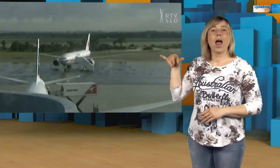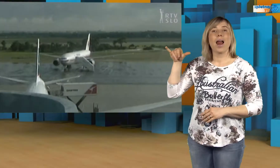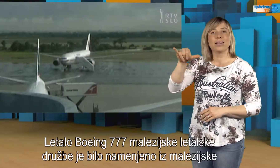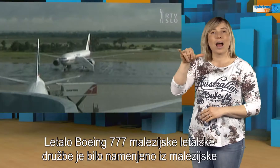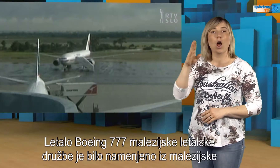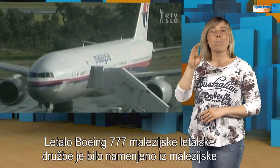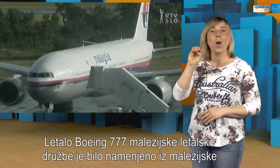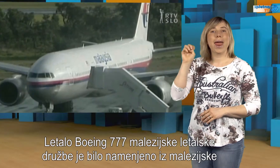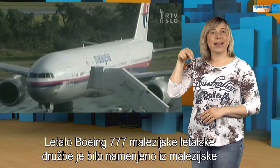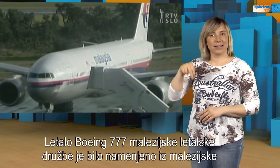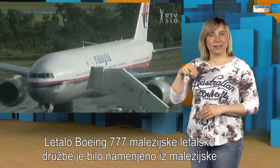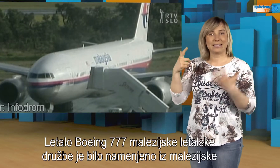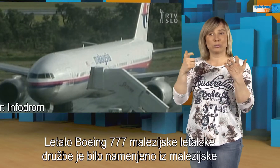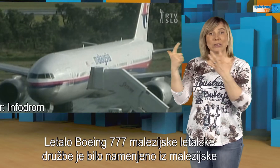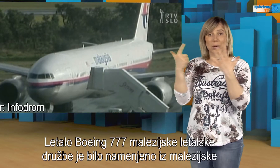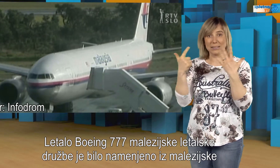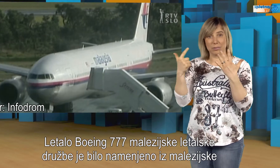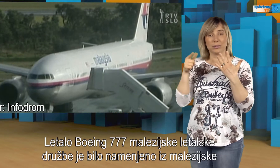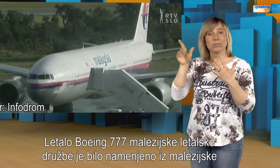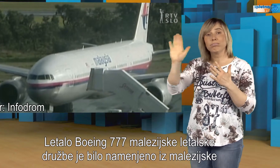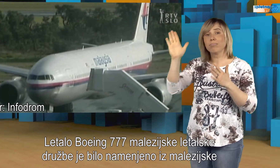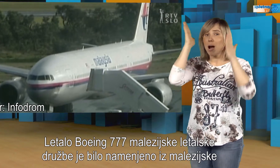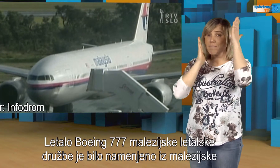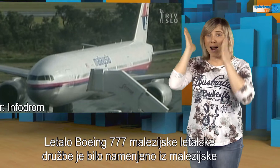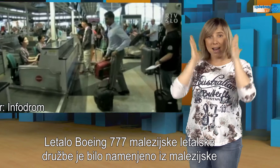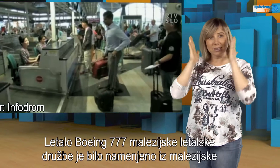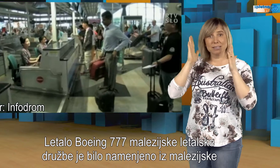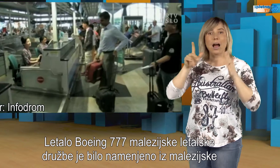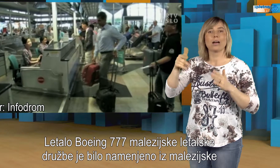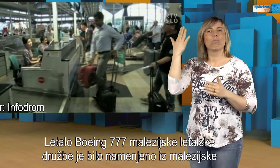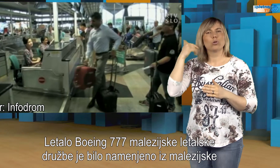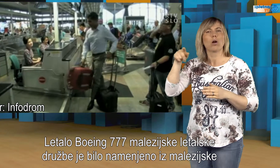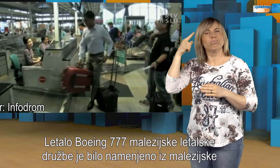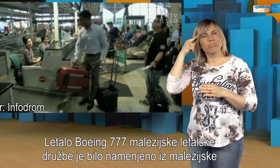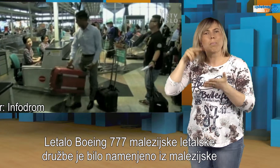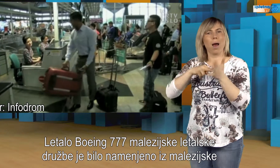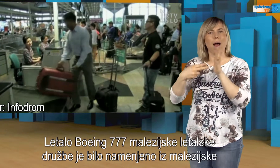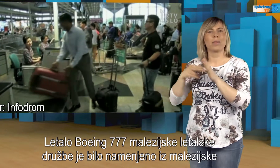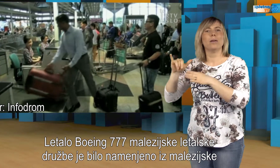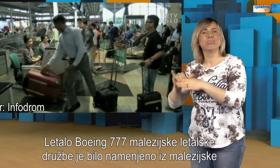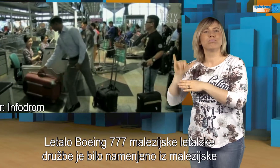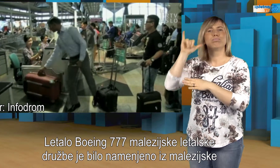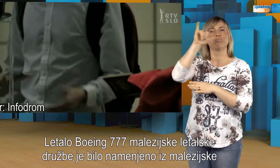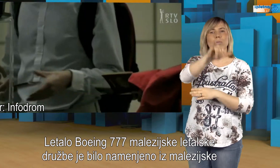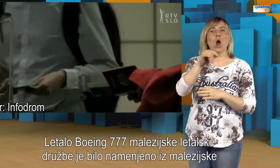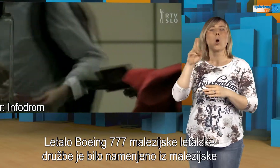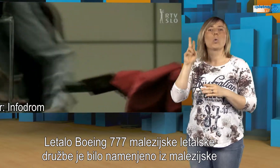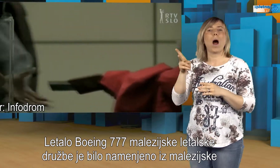Letalo Boeing 777 Malezijske letalske družbe je bilo namenjeno iz malezijske prestolnice Kuala Lumpurja v